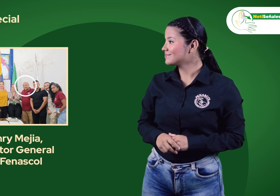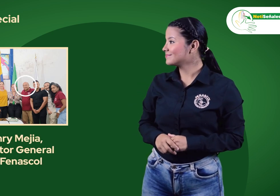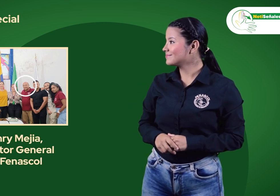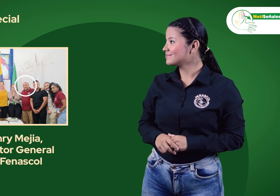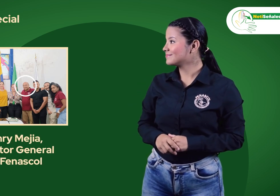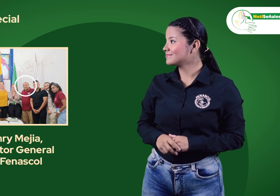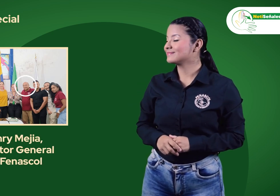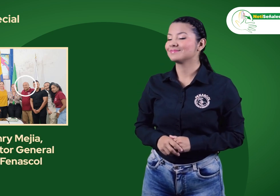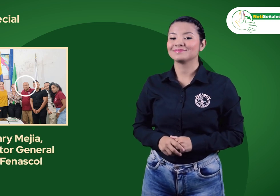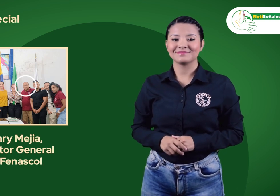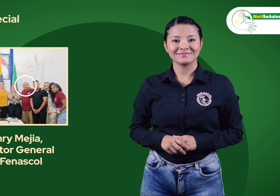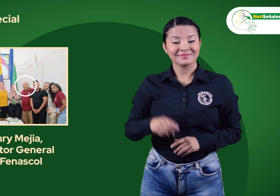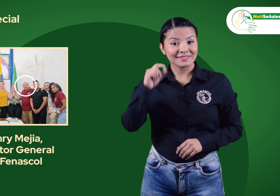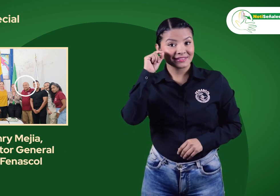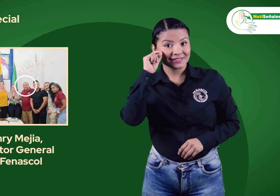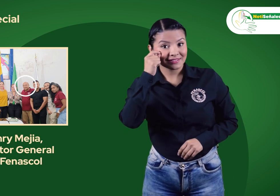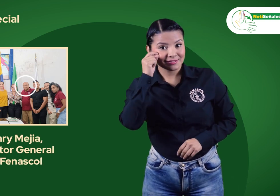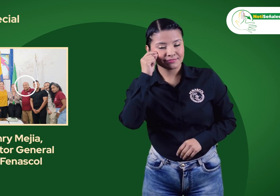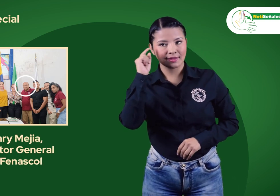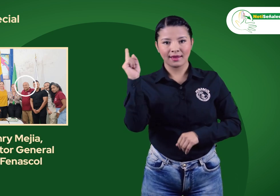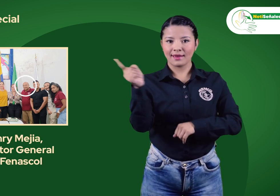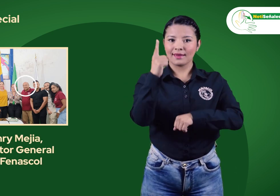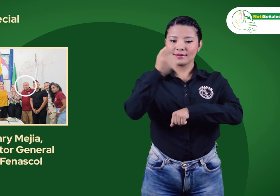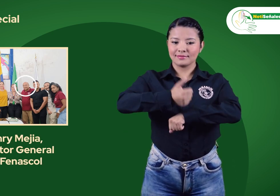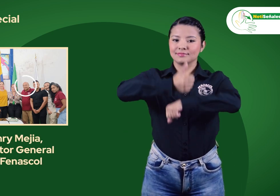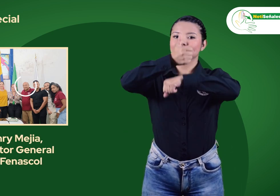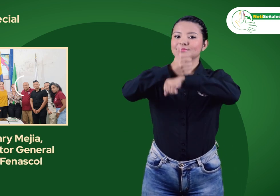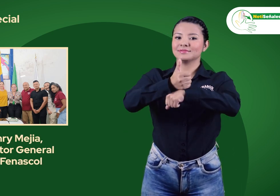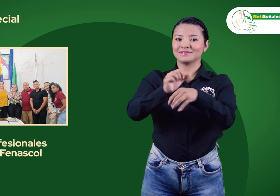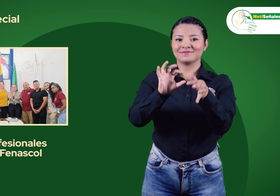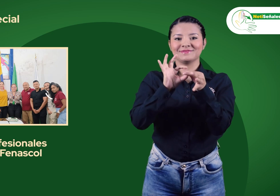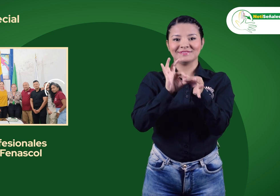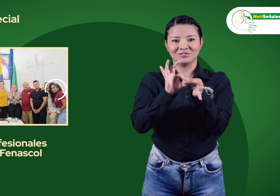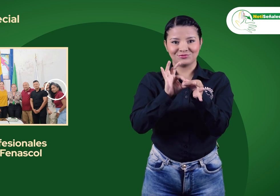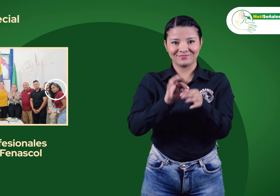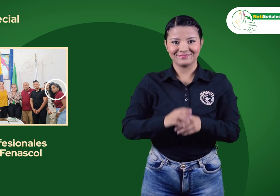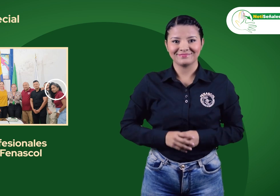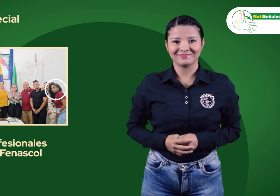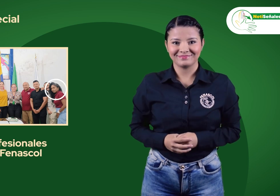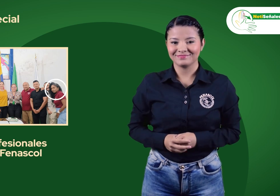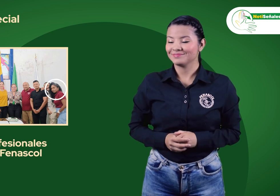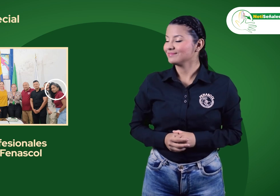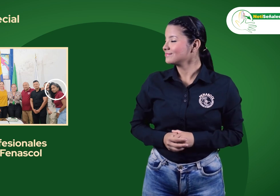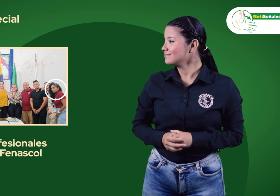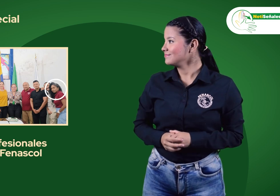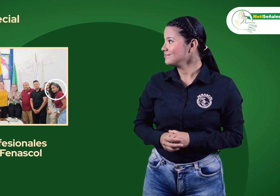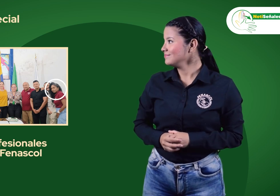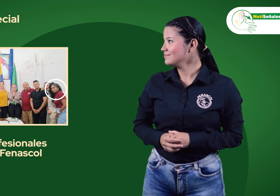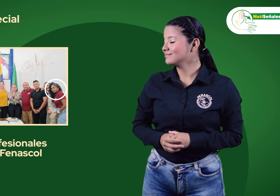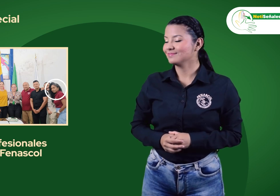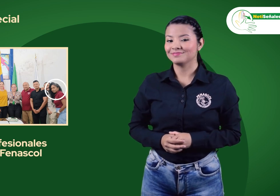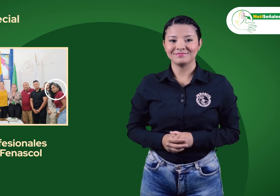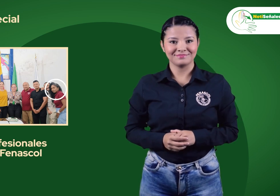enri mejía director general de fenascol y profesionales de fenascol